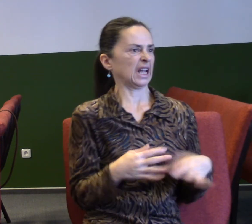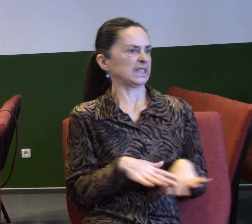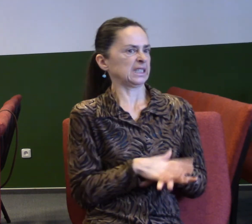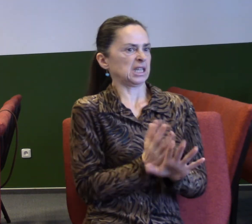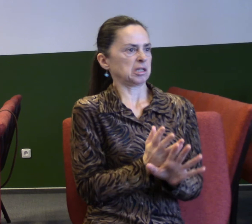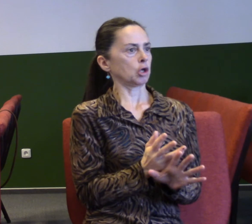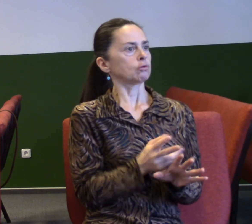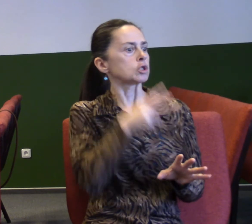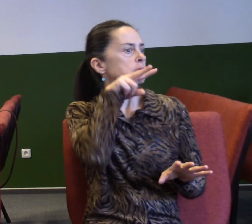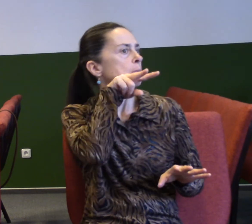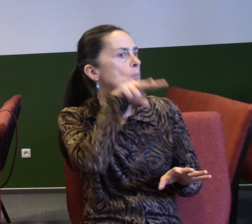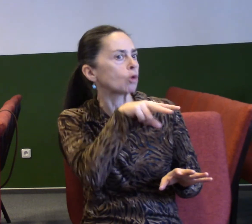mám už pocit, že je zraněný jenom protože jste.